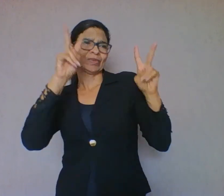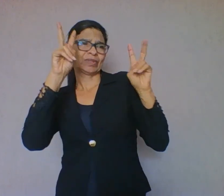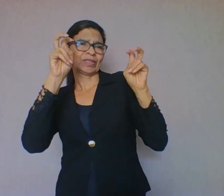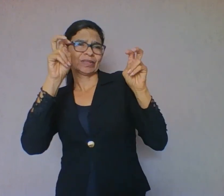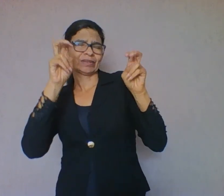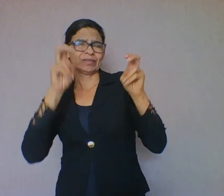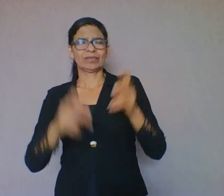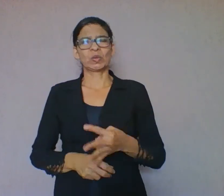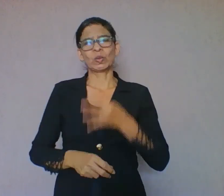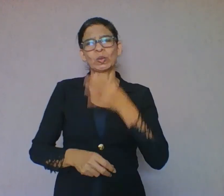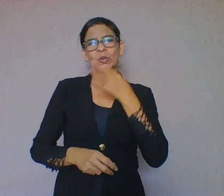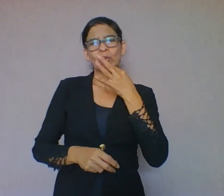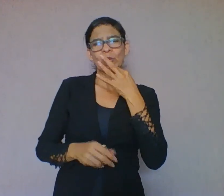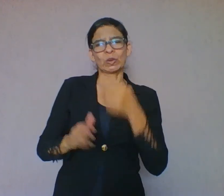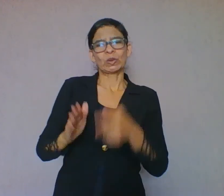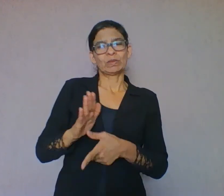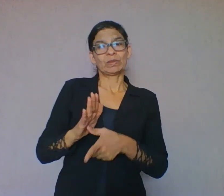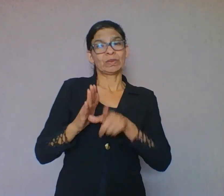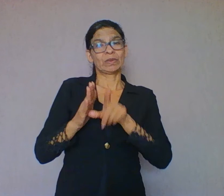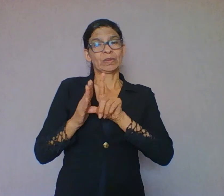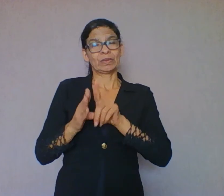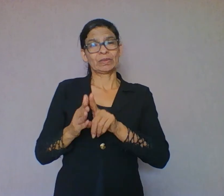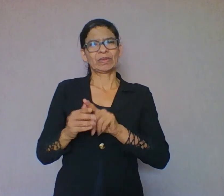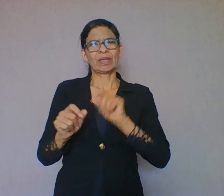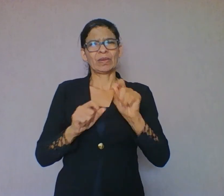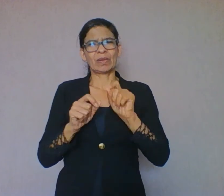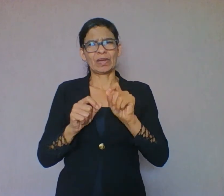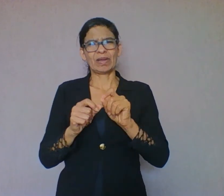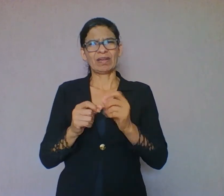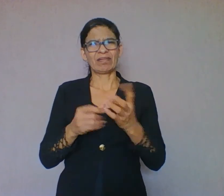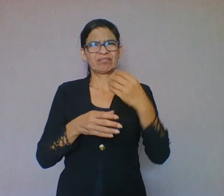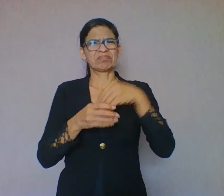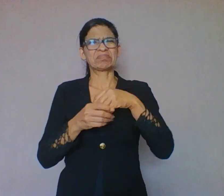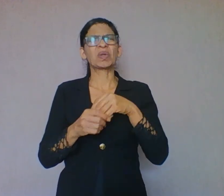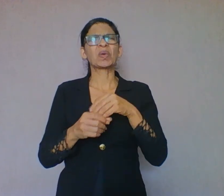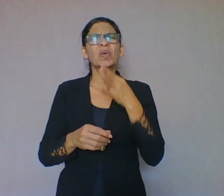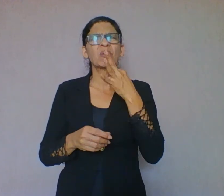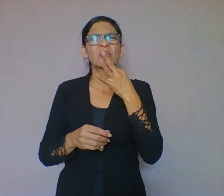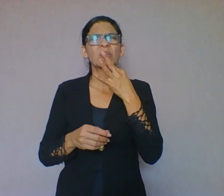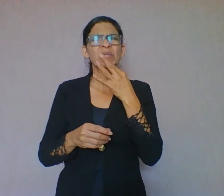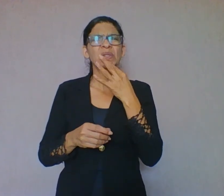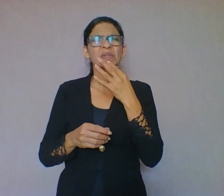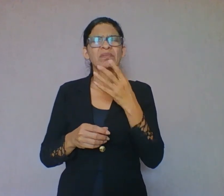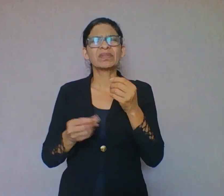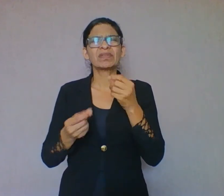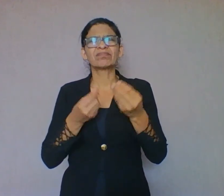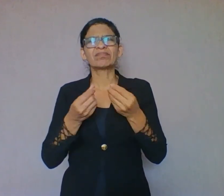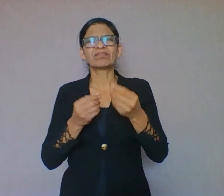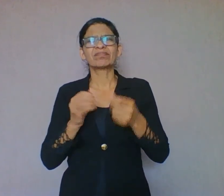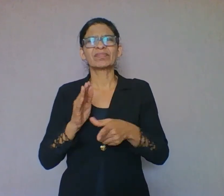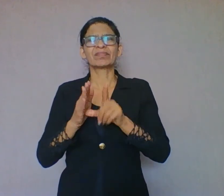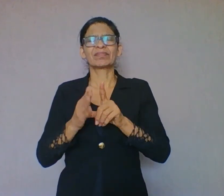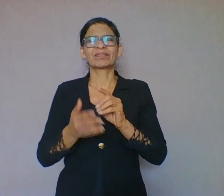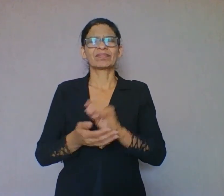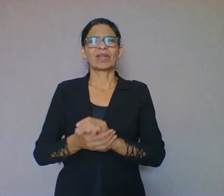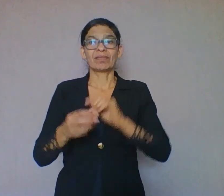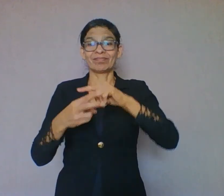textual, linguístico e conhecimento de mundo. Terceiro, observação e análise do